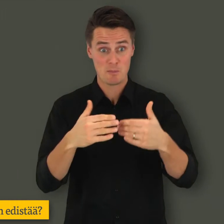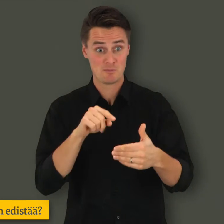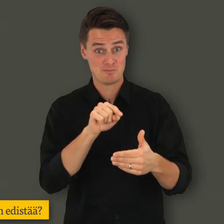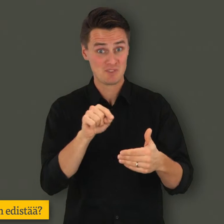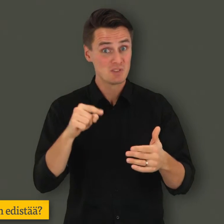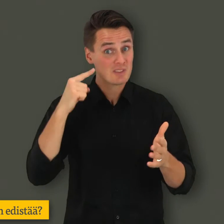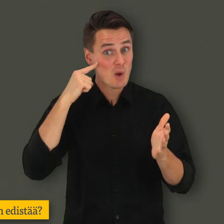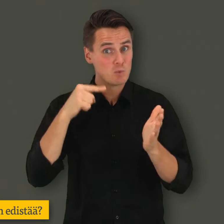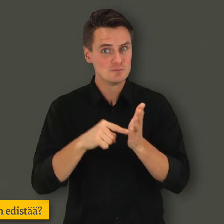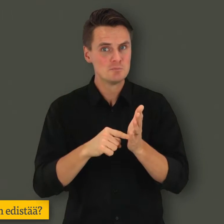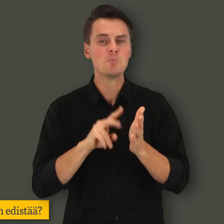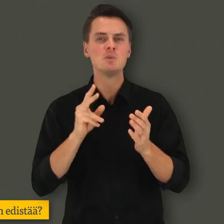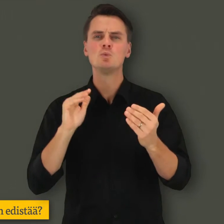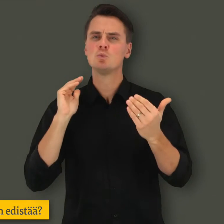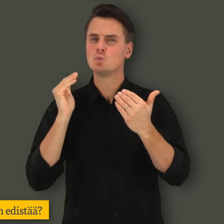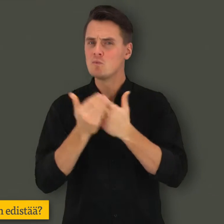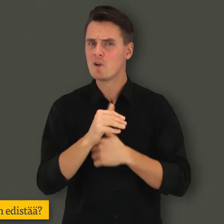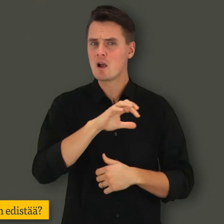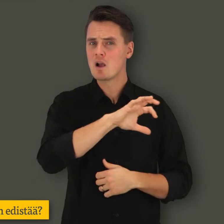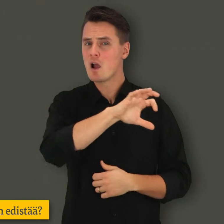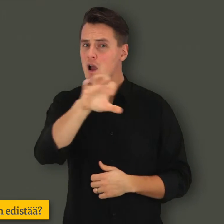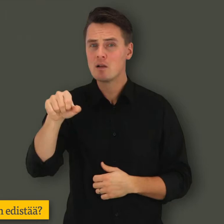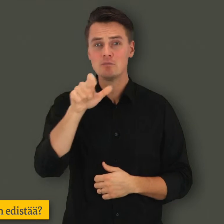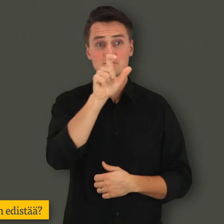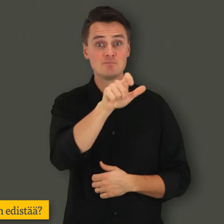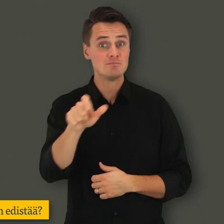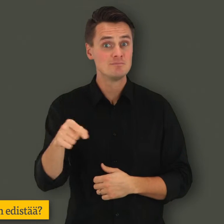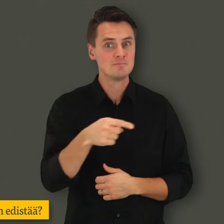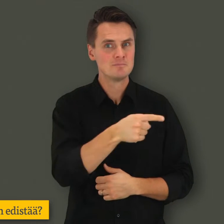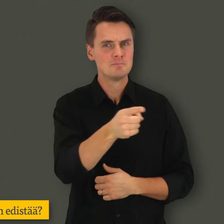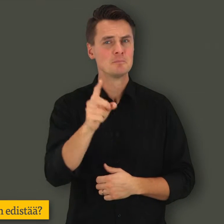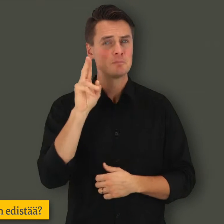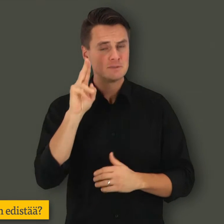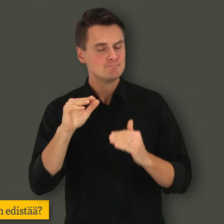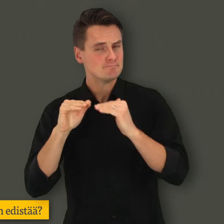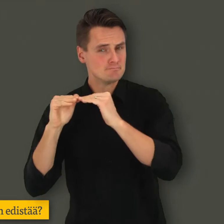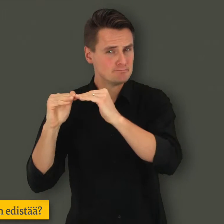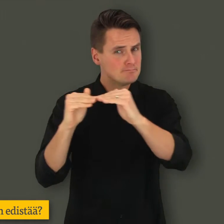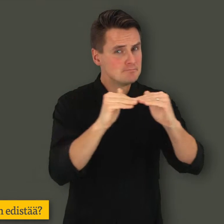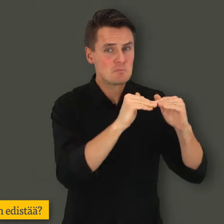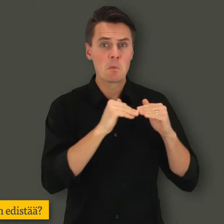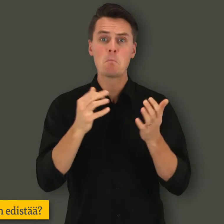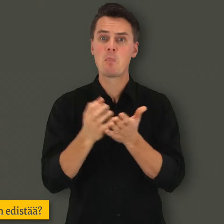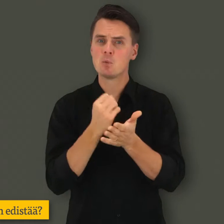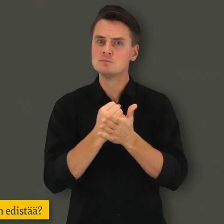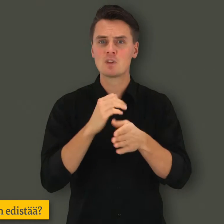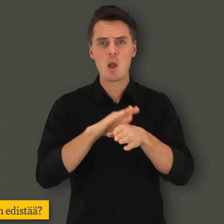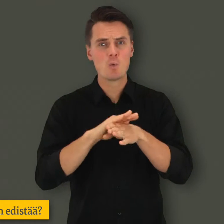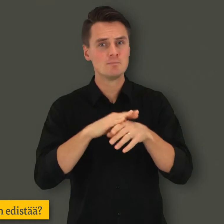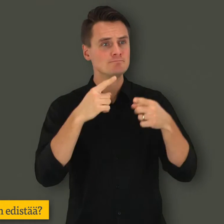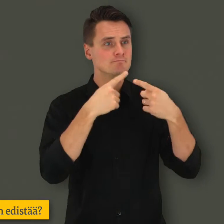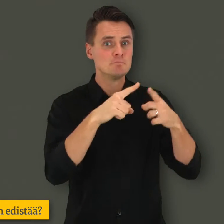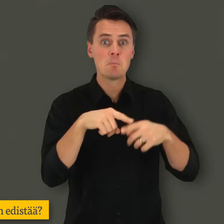Edistämistoimenpiteiden tarkoituksena on turvata kaikkien henkilöiden tosiasiallisesti yhdenvertaiset